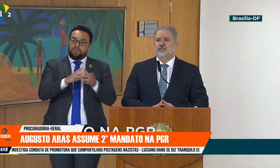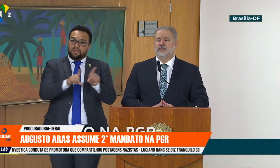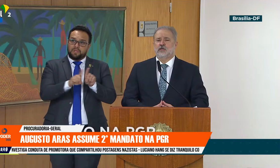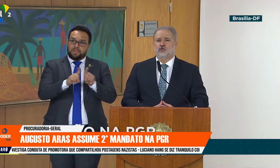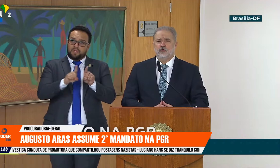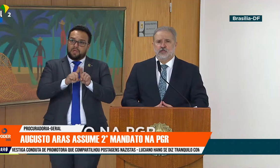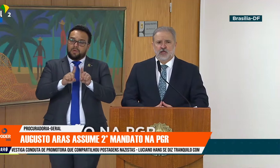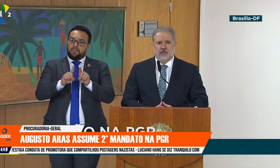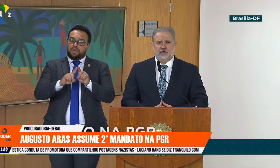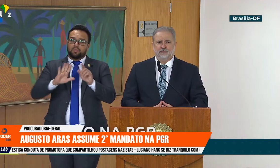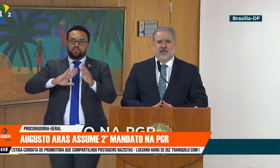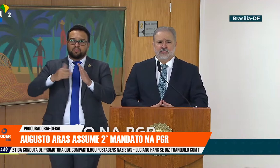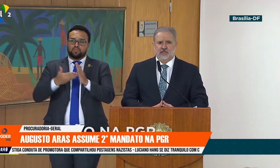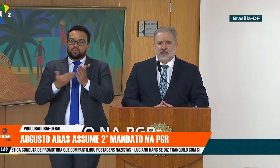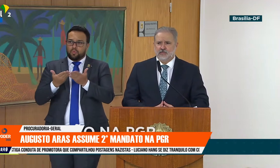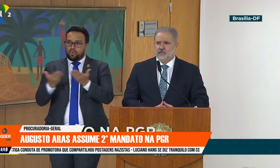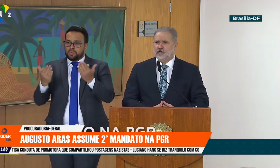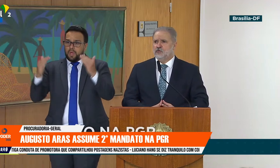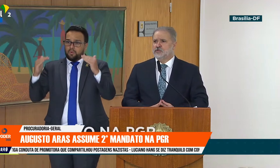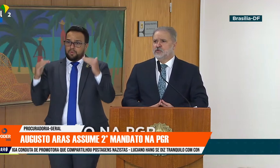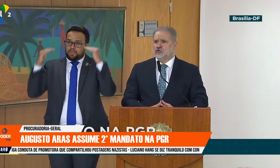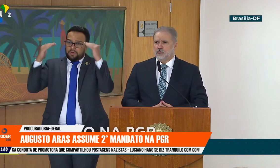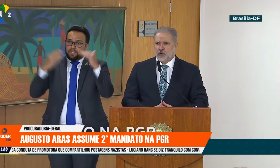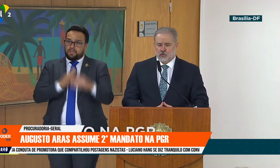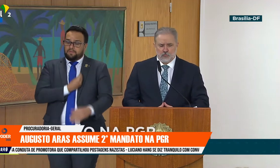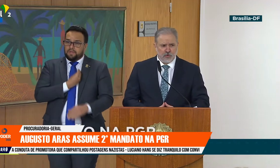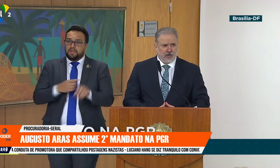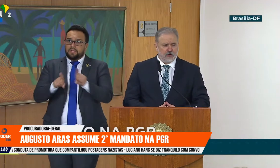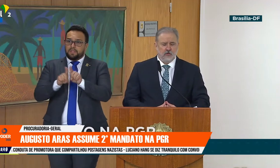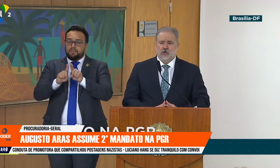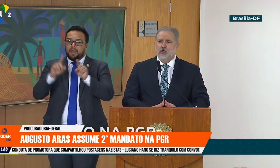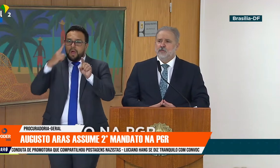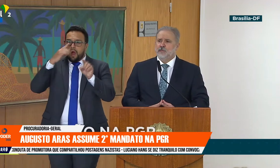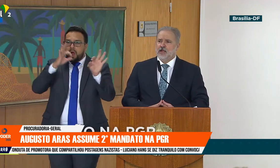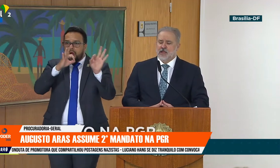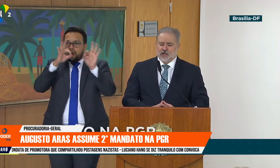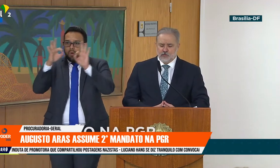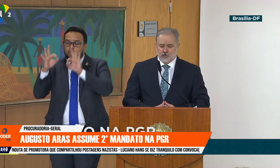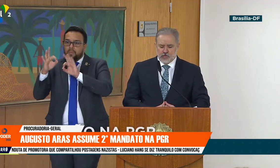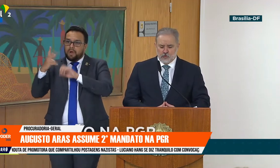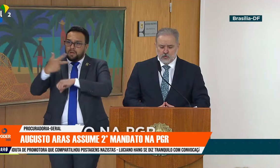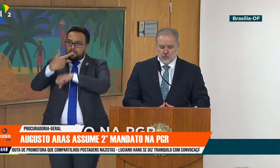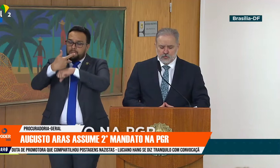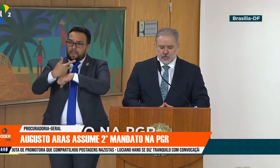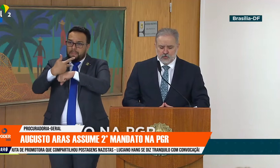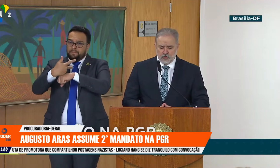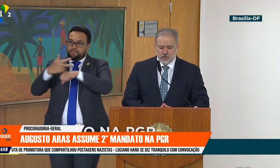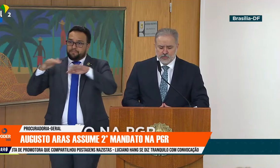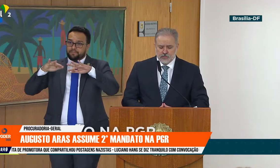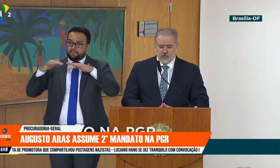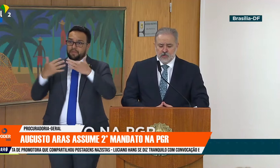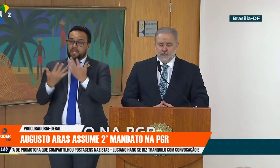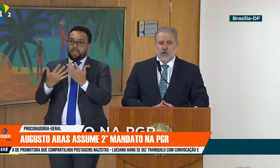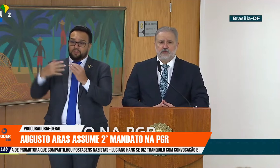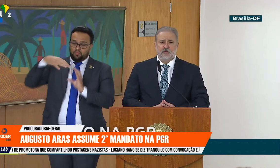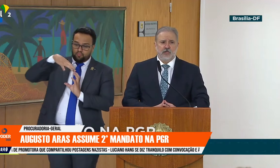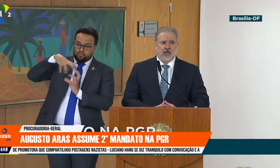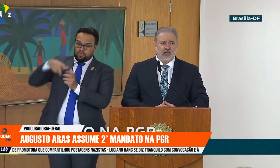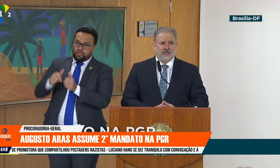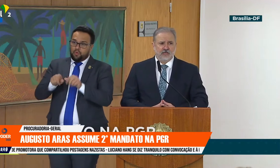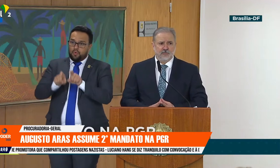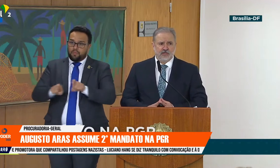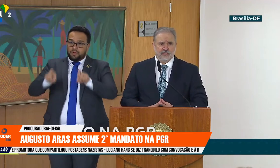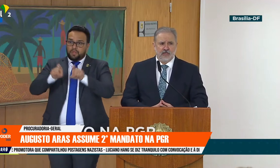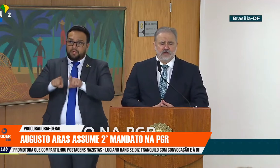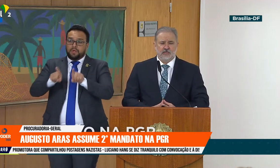todas as autoridades presentes e que nos acompanham pela Rede Mundial de Computadores, meus